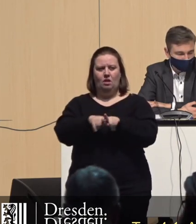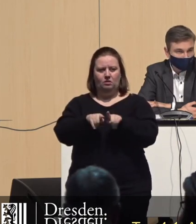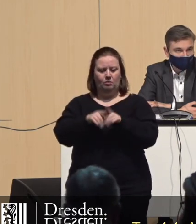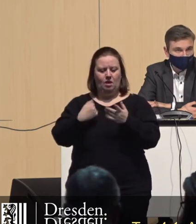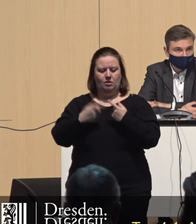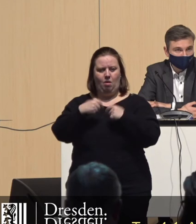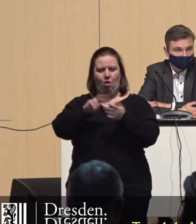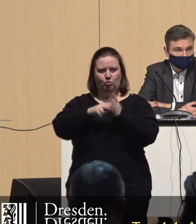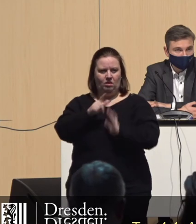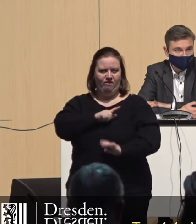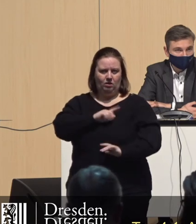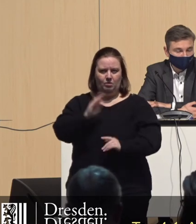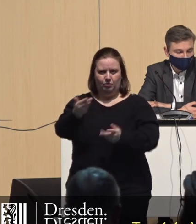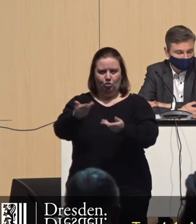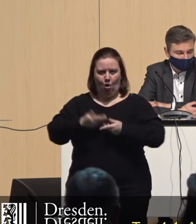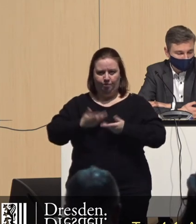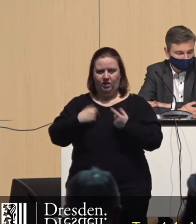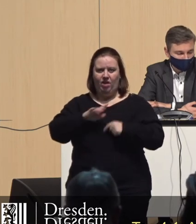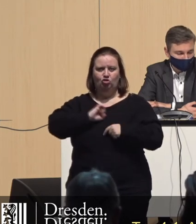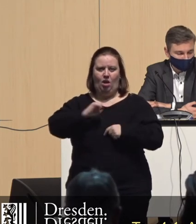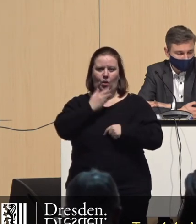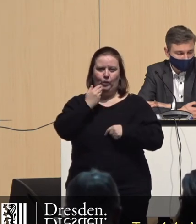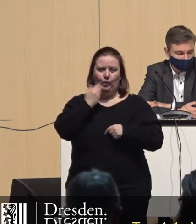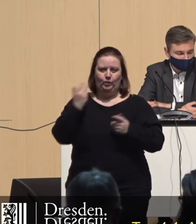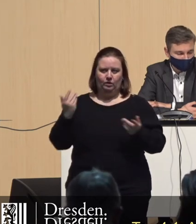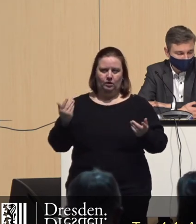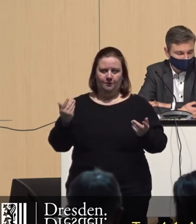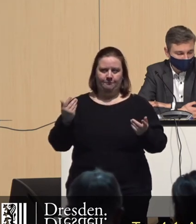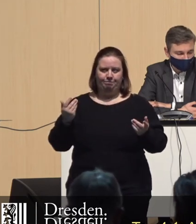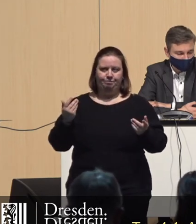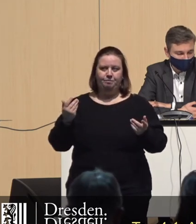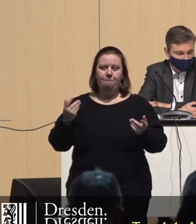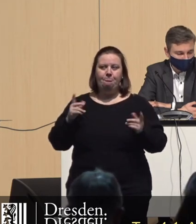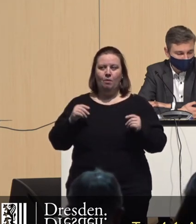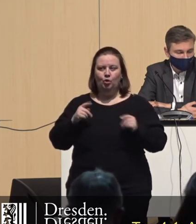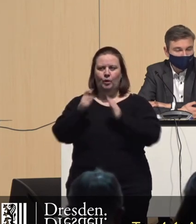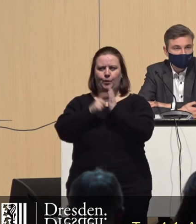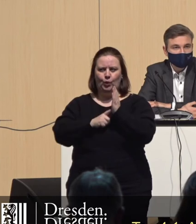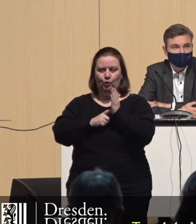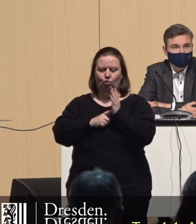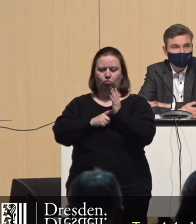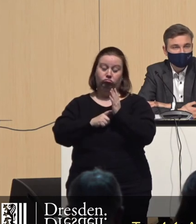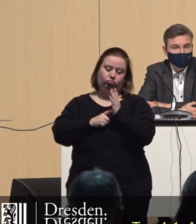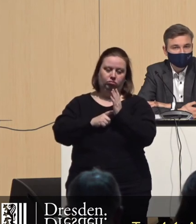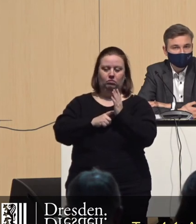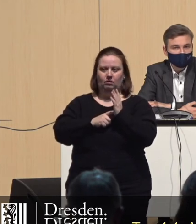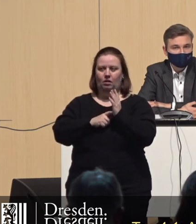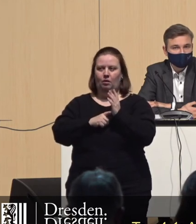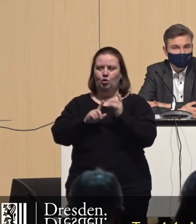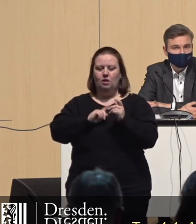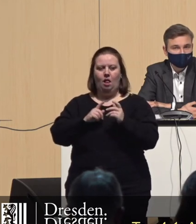auf diese Bebauungspläne dann warten, weil es wahrscheinlich nicht schneller gehen wird. Die Begründung, die möchte ich mal hier